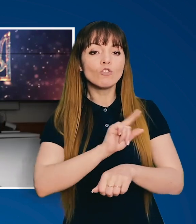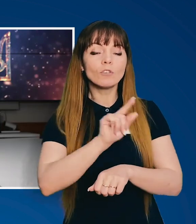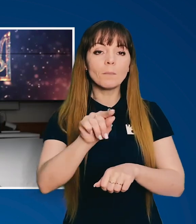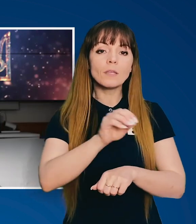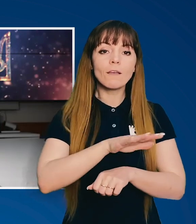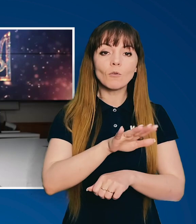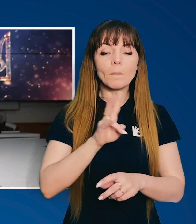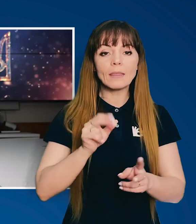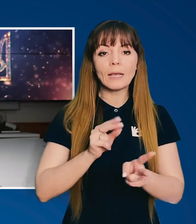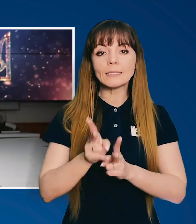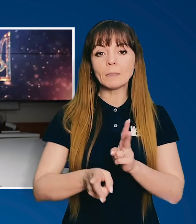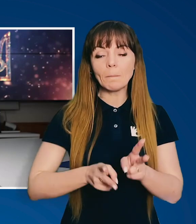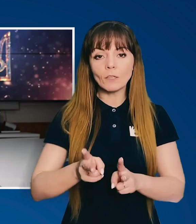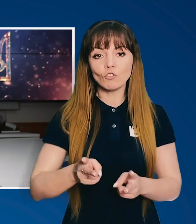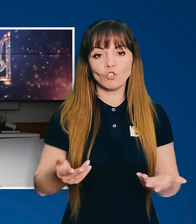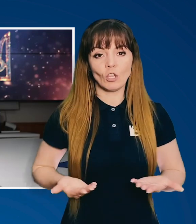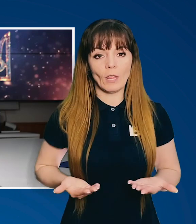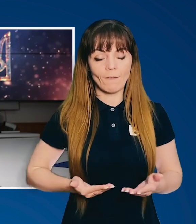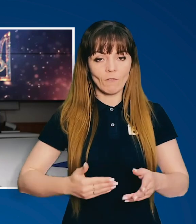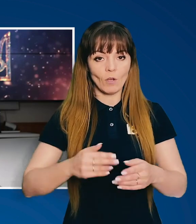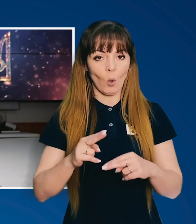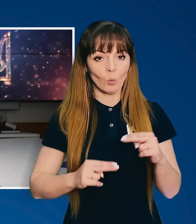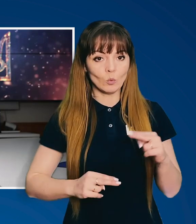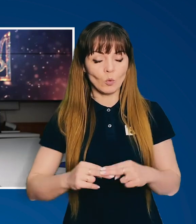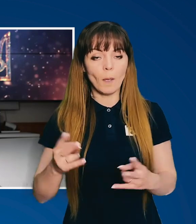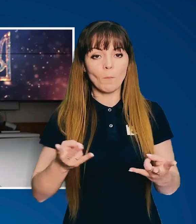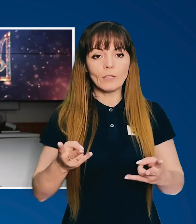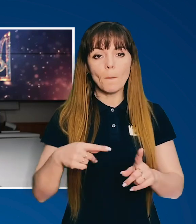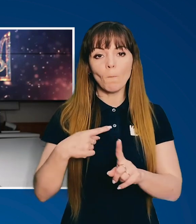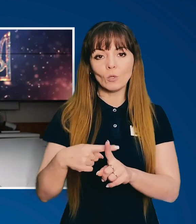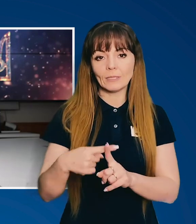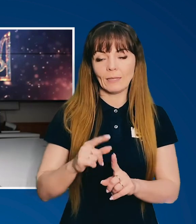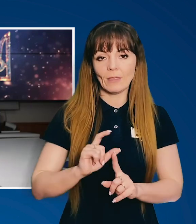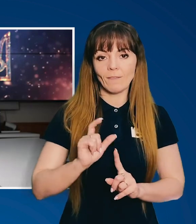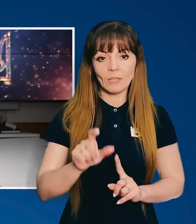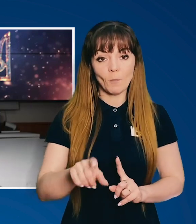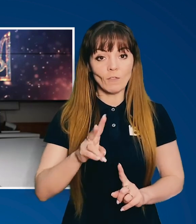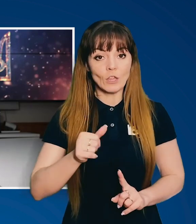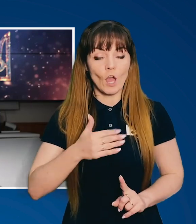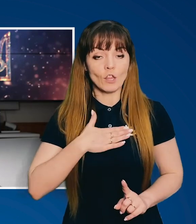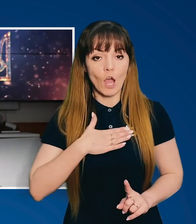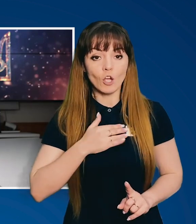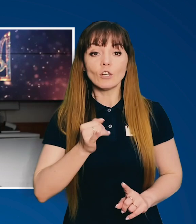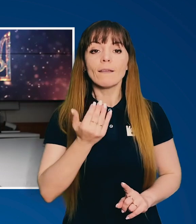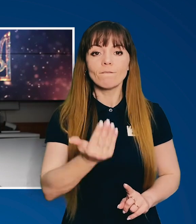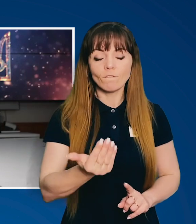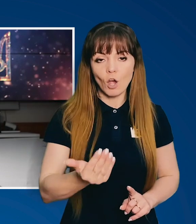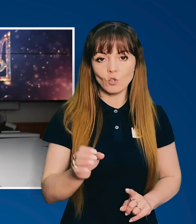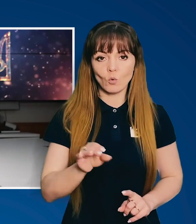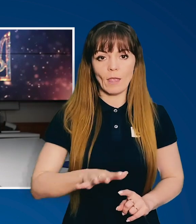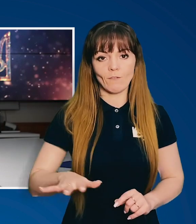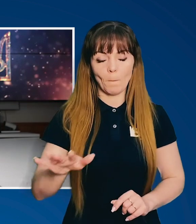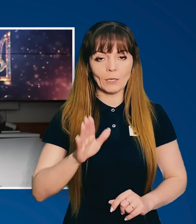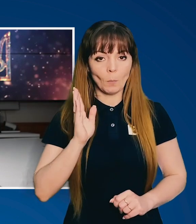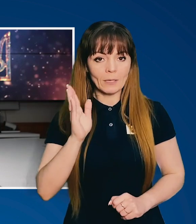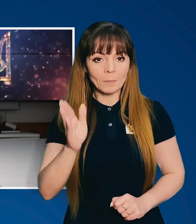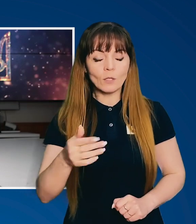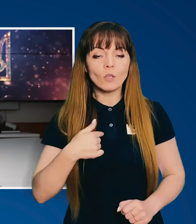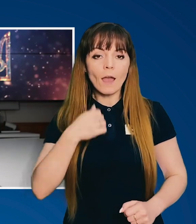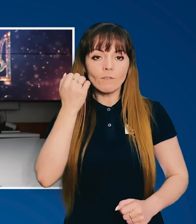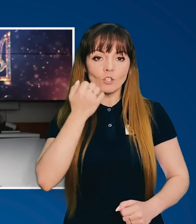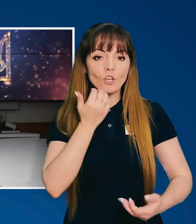межами Європи на зміни життєвого устрою? Потрібна позитивна відповідь на нашу і вашу